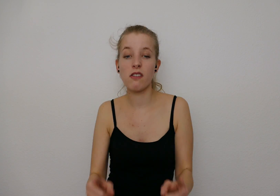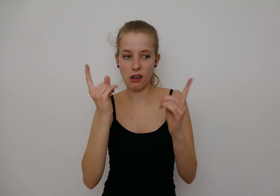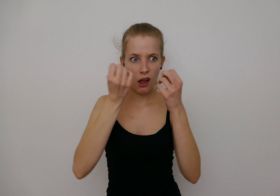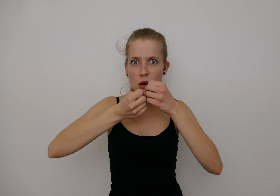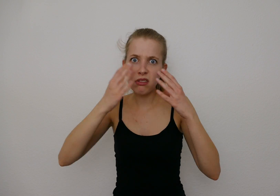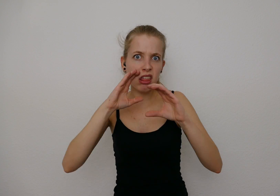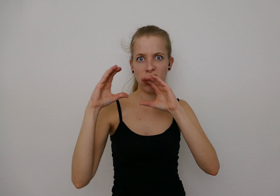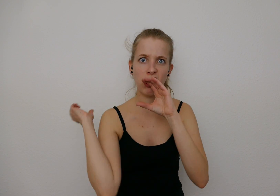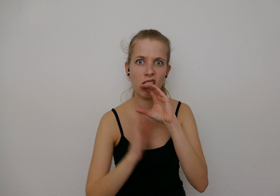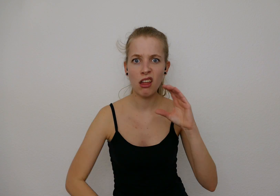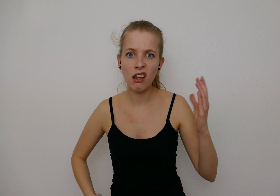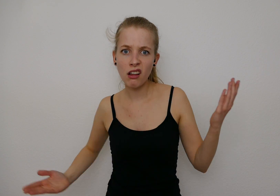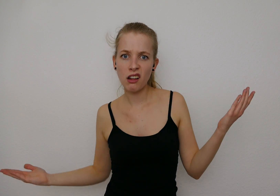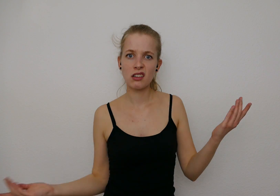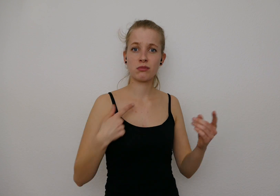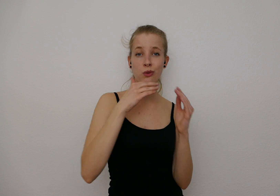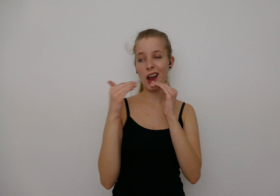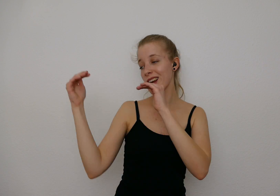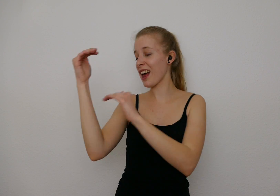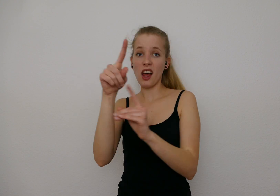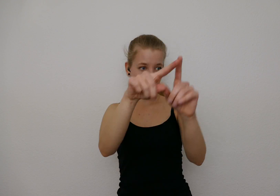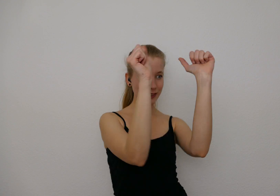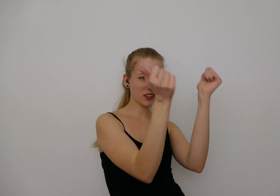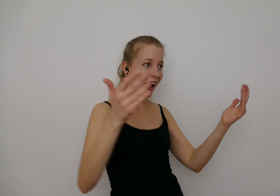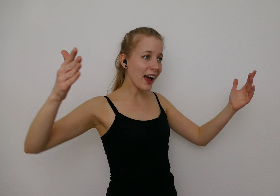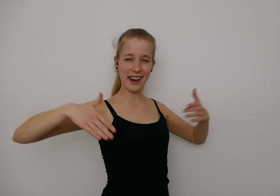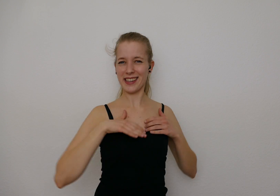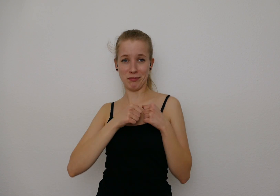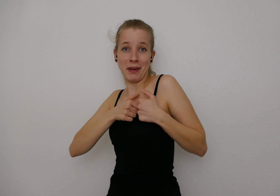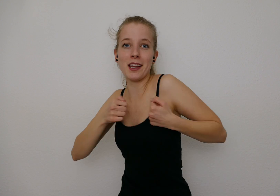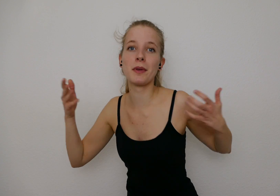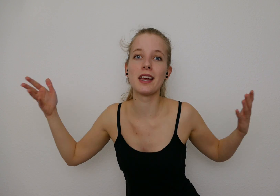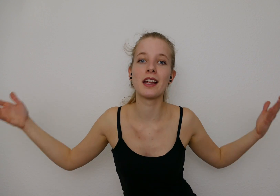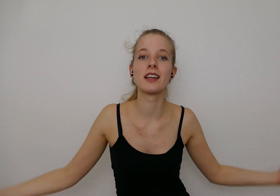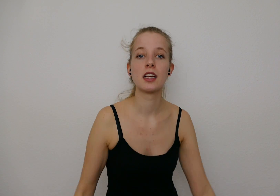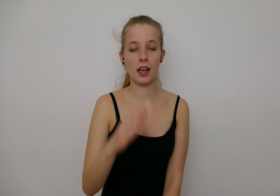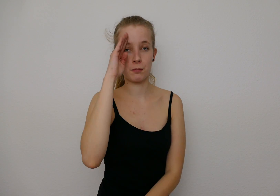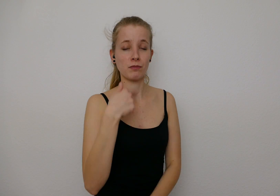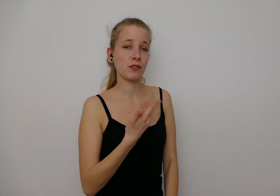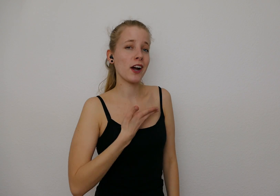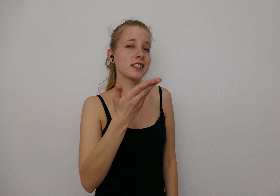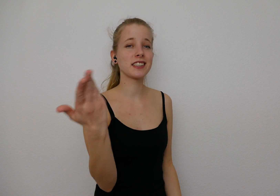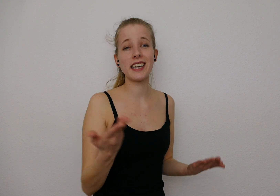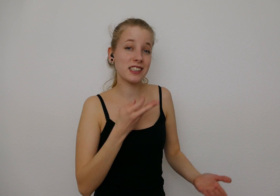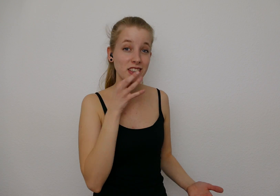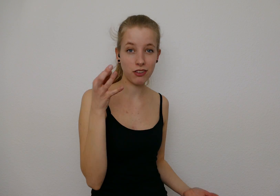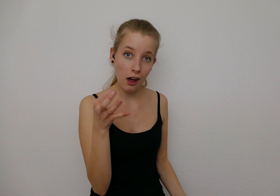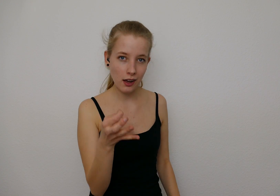waren, die nicht klarkamen Denn du bist high class, weil du's dein hast, Baby Hey, ich wollte dich etwas fragen,